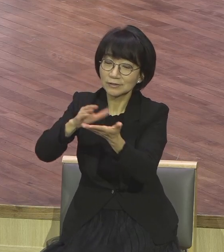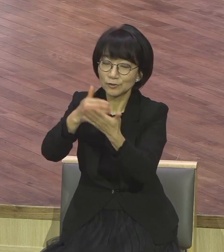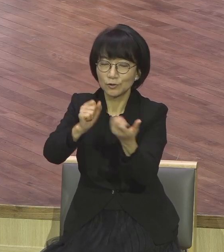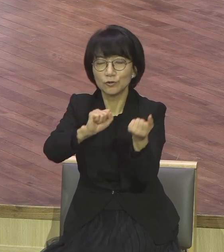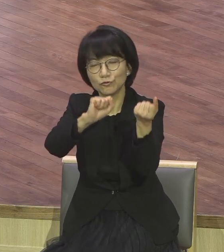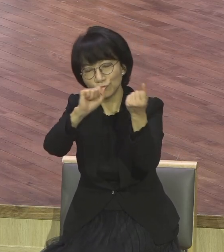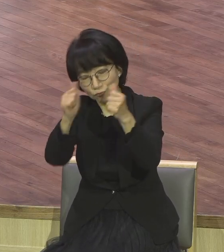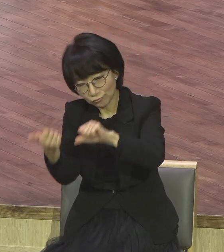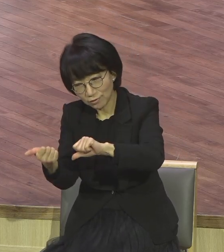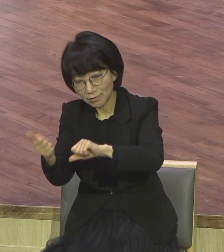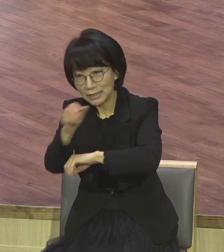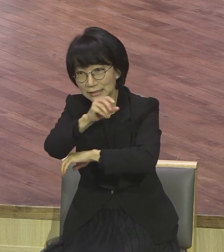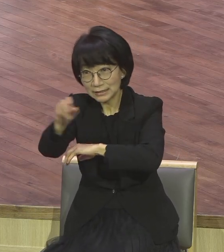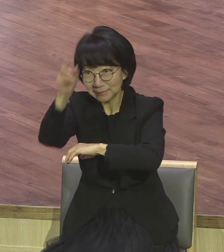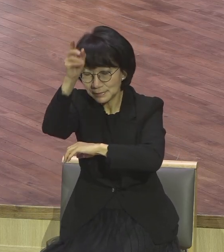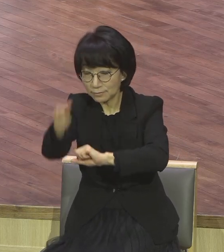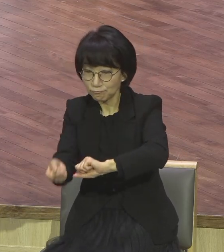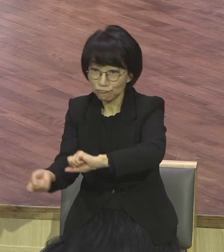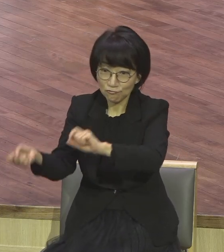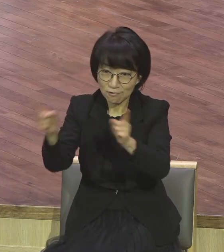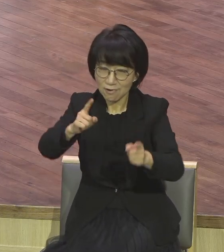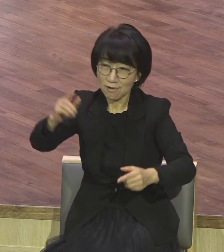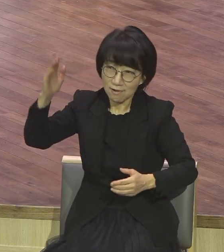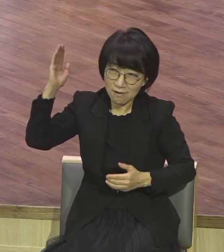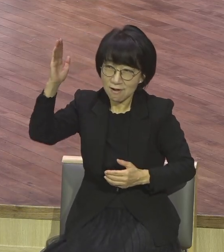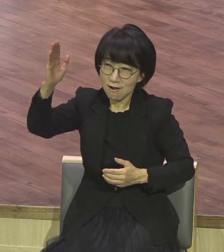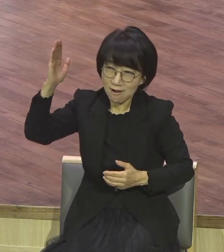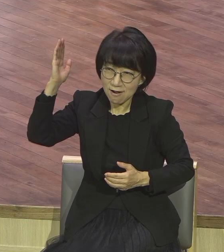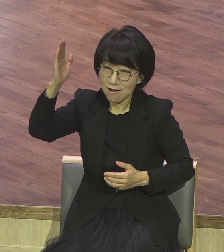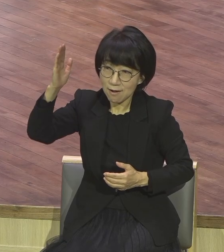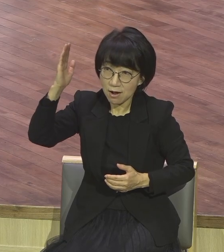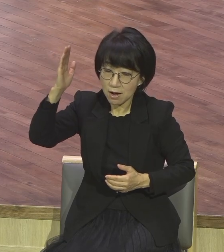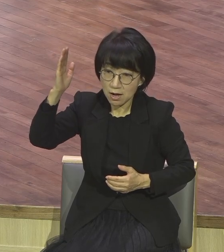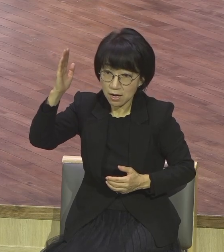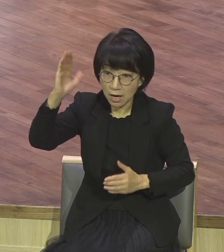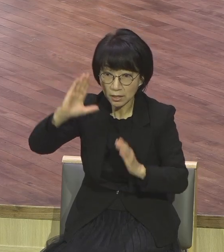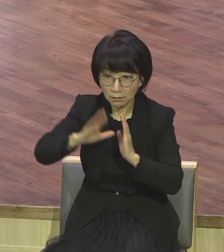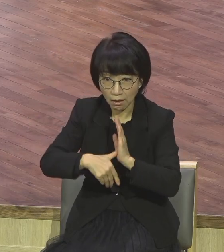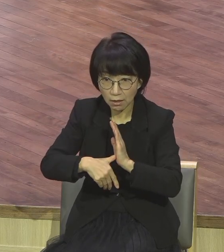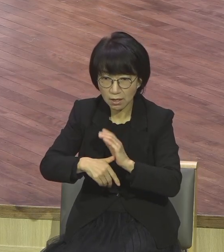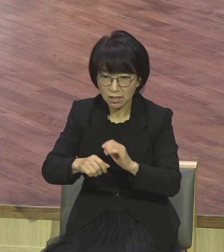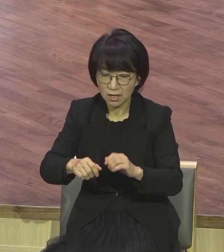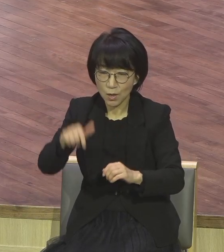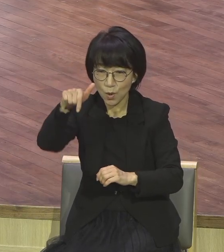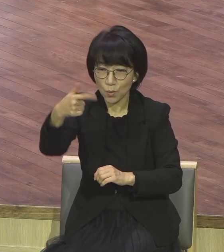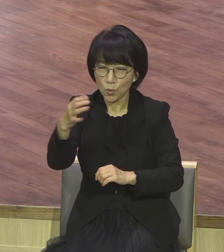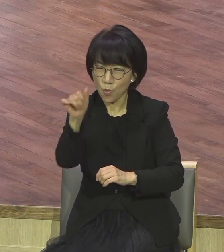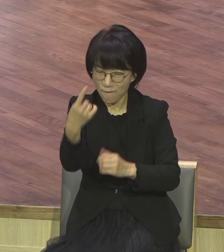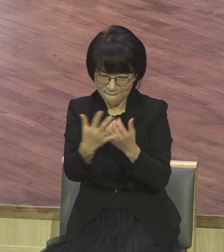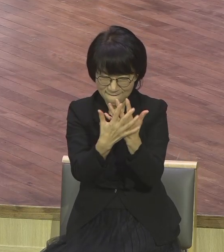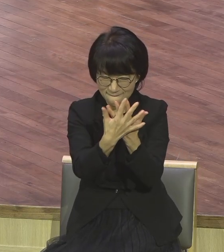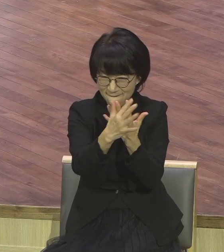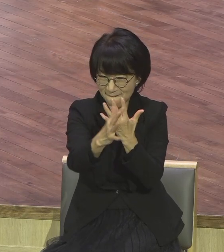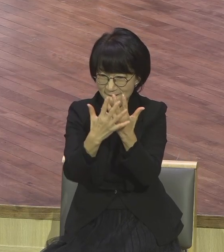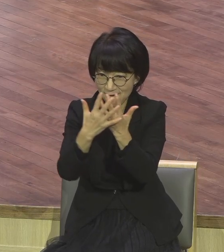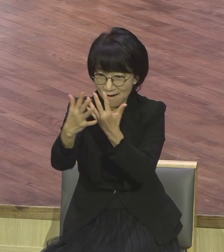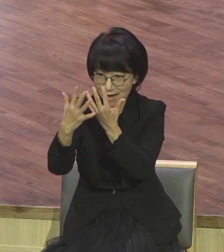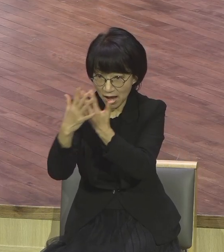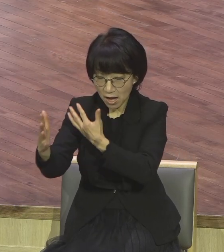십자가 부활을 전하다가 서슬퍼런 공의 앞에 예수님의 신성 모독자는 하나님의